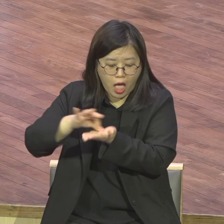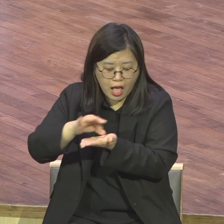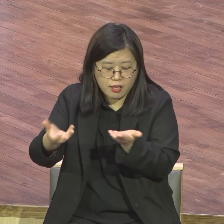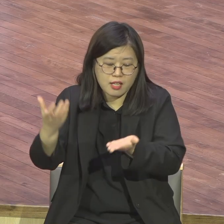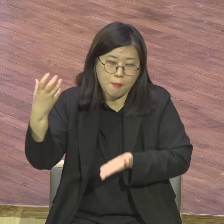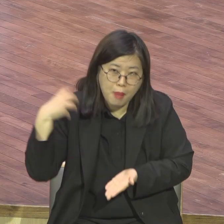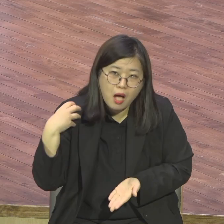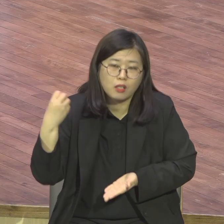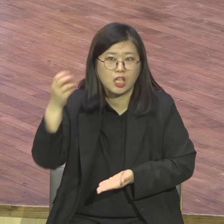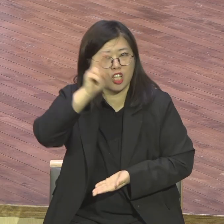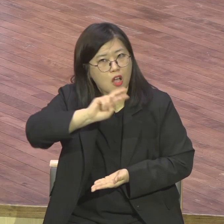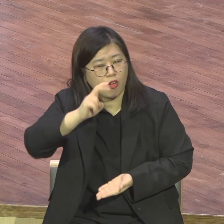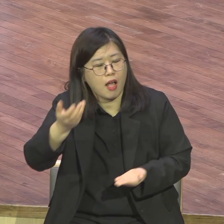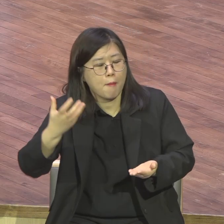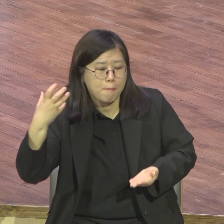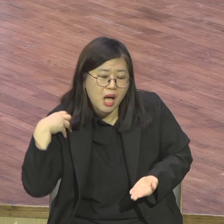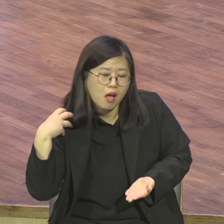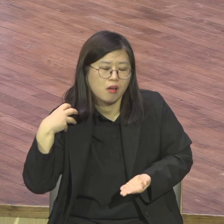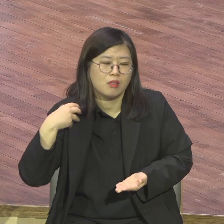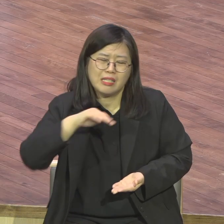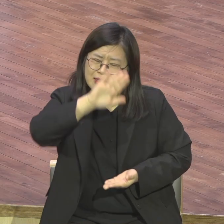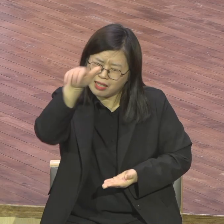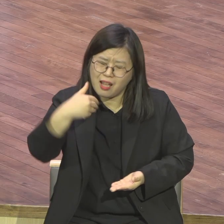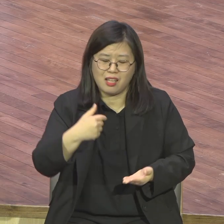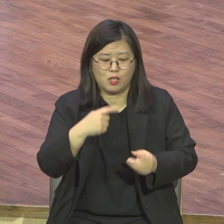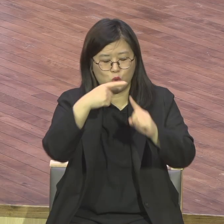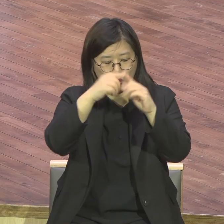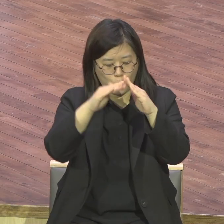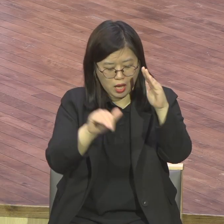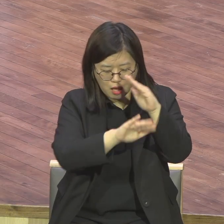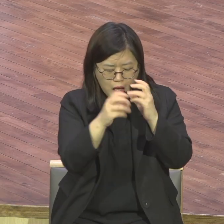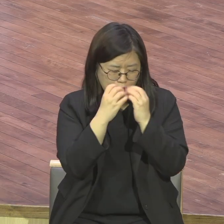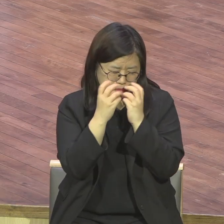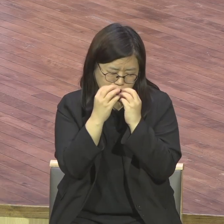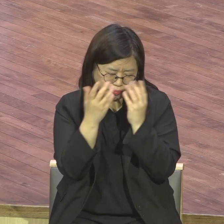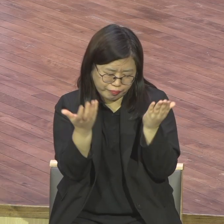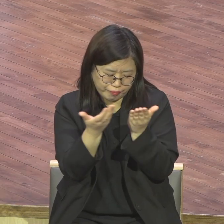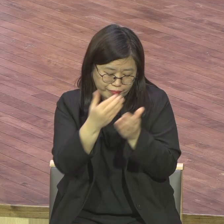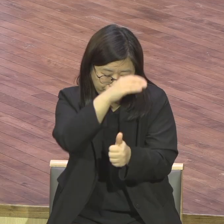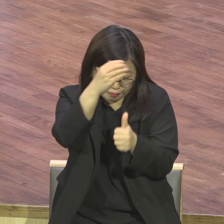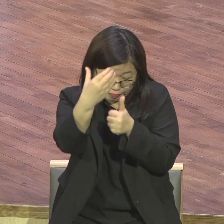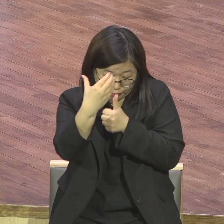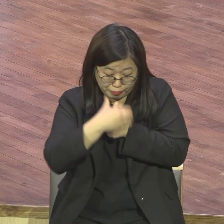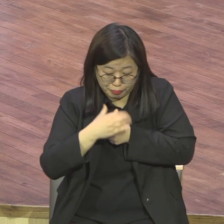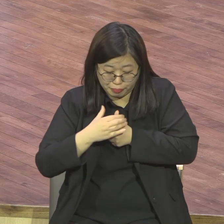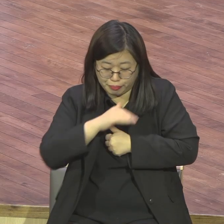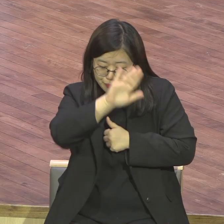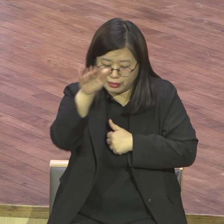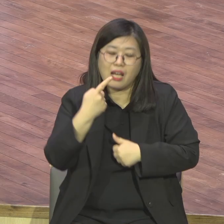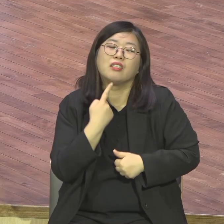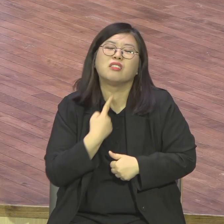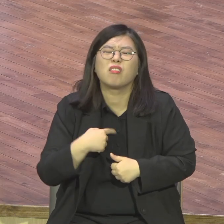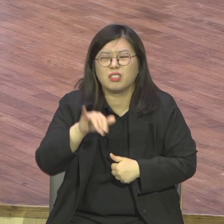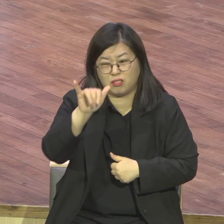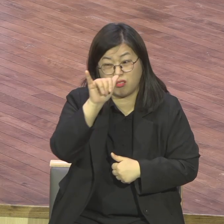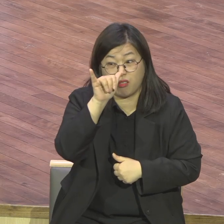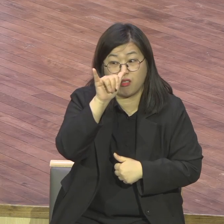직책이 별로 없고 좀 있다 하더라도 좀 시간 이런 분들은 찬양대 지금 237개 7명 만든다고